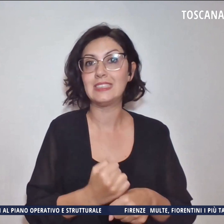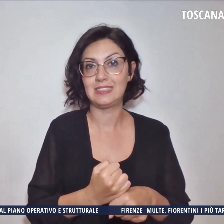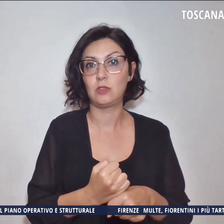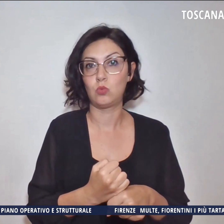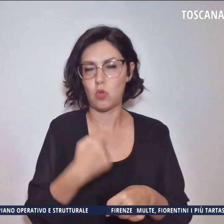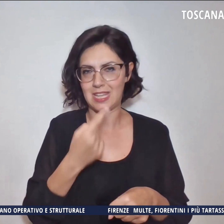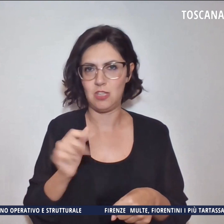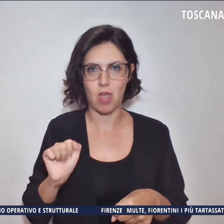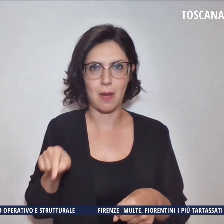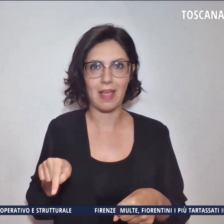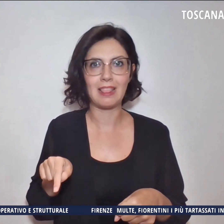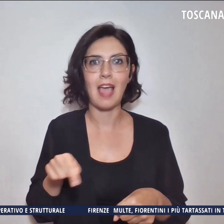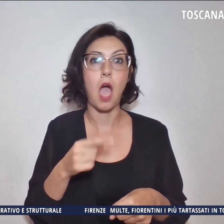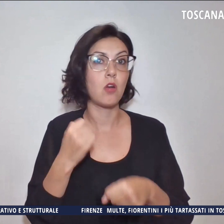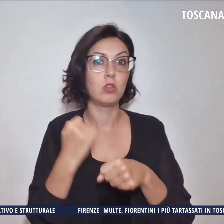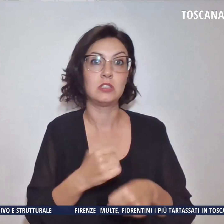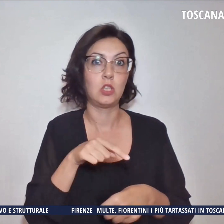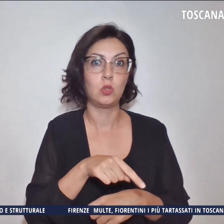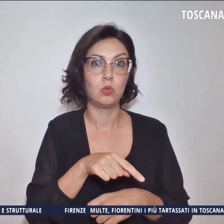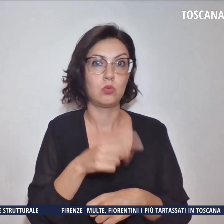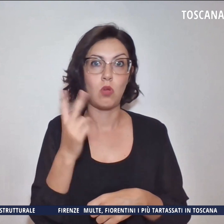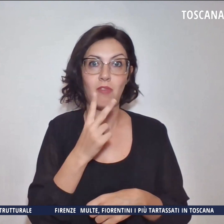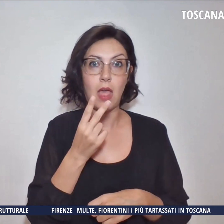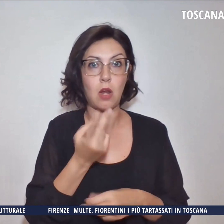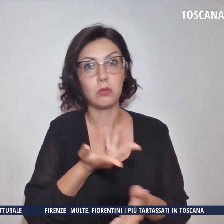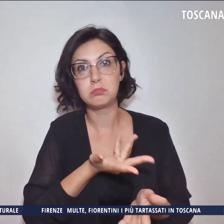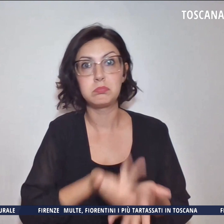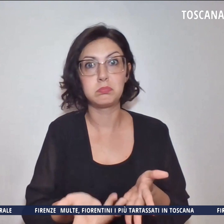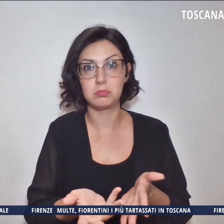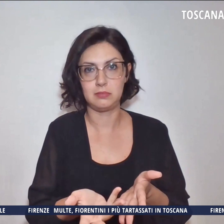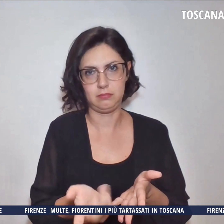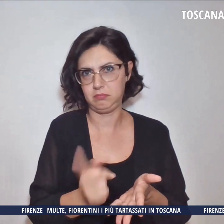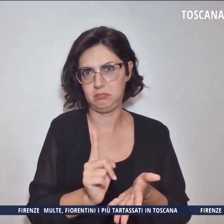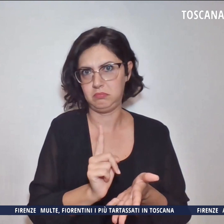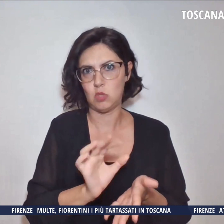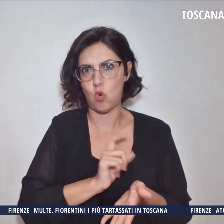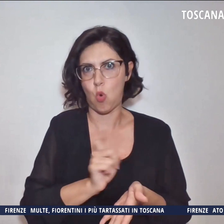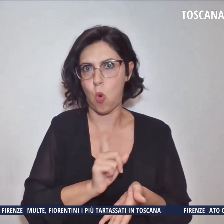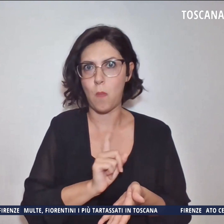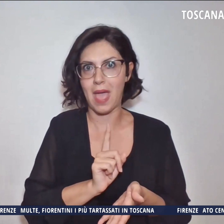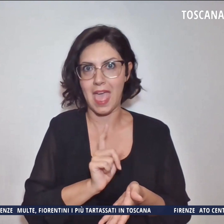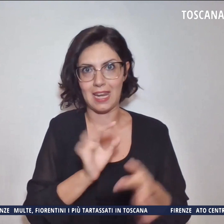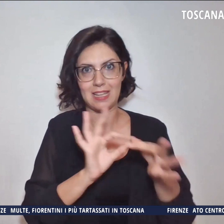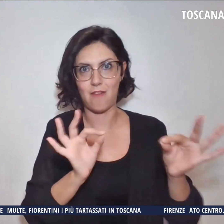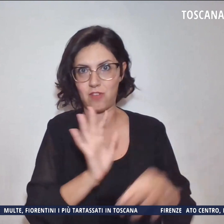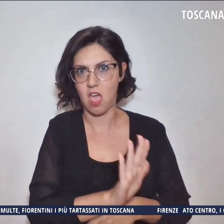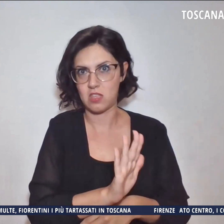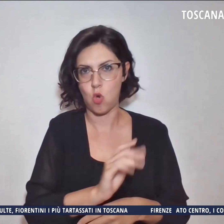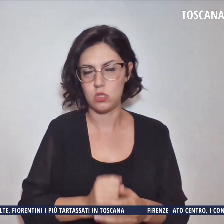che non meritano di essere svilite da tutt'attoni e parole così aberranti.